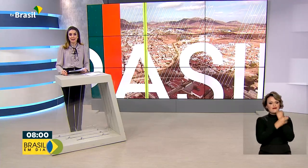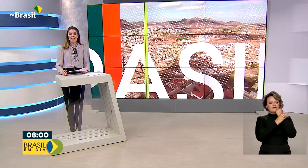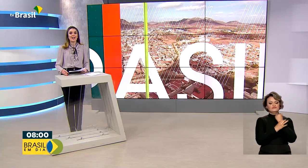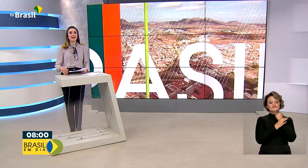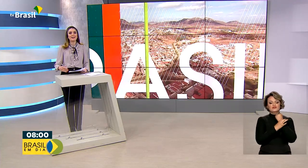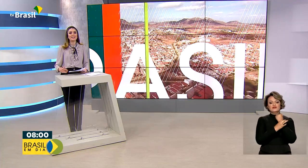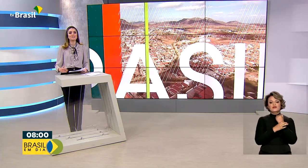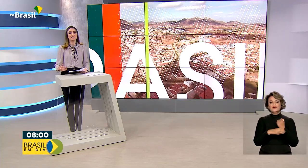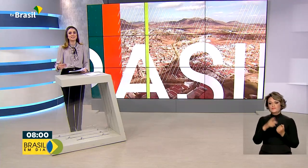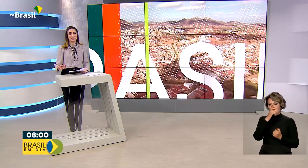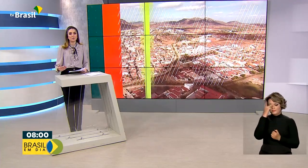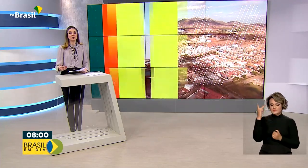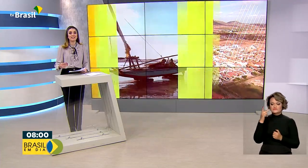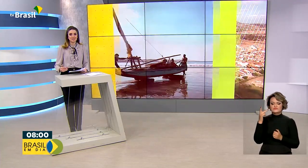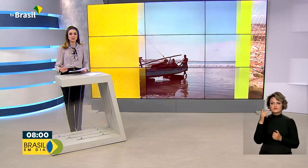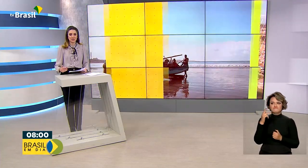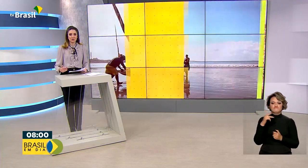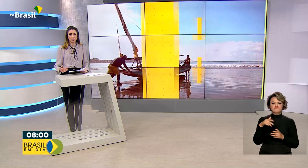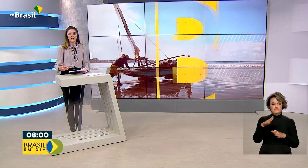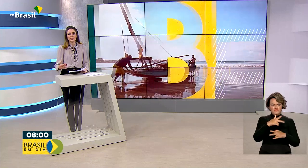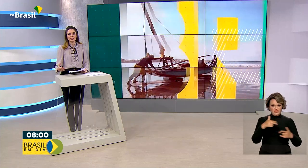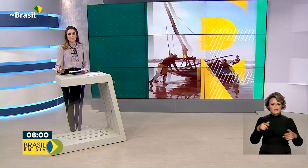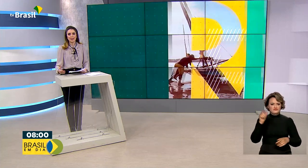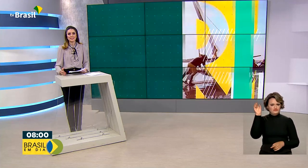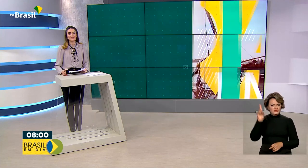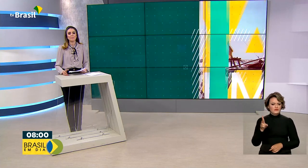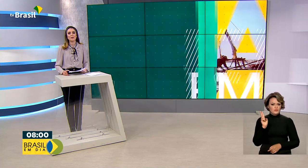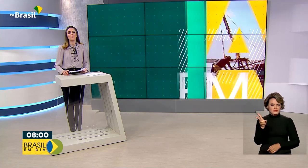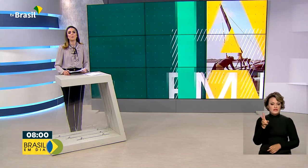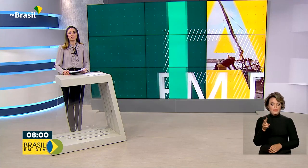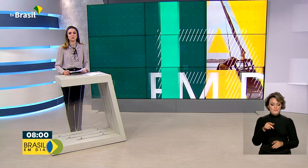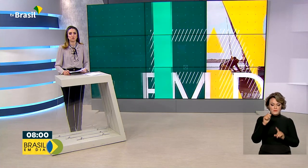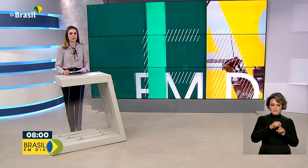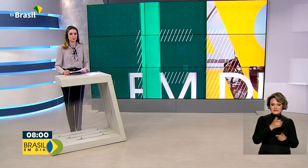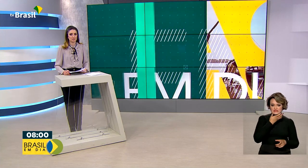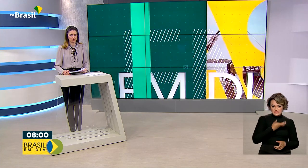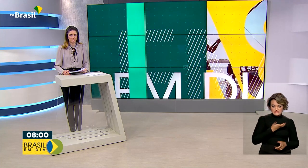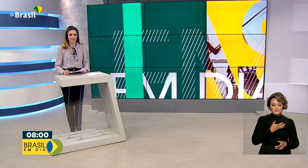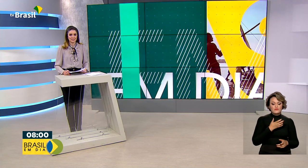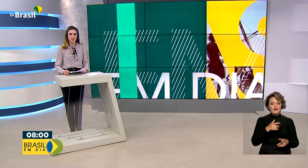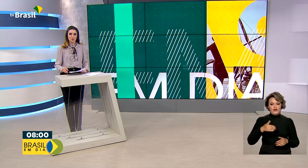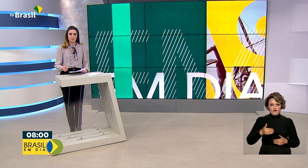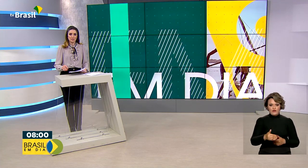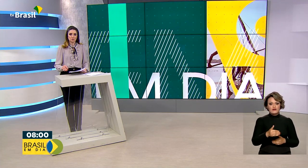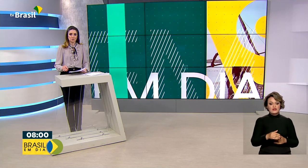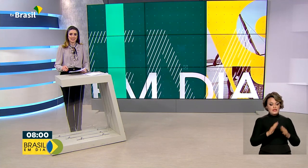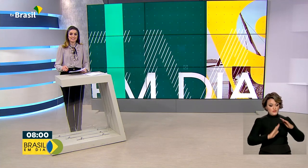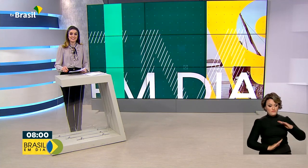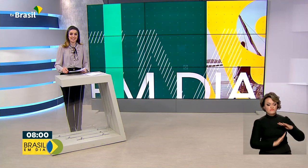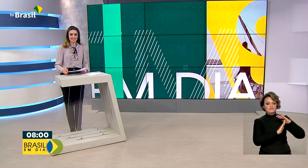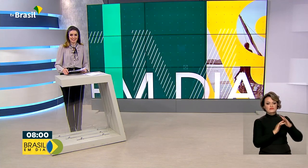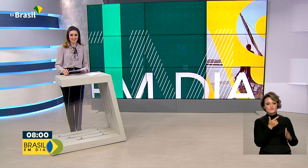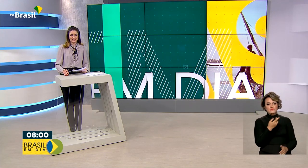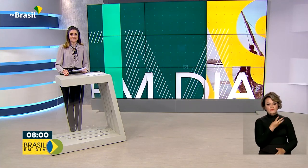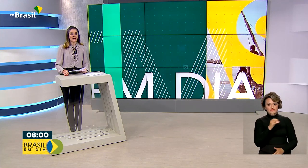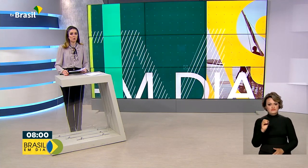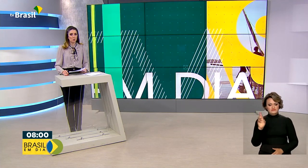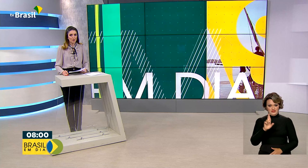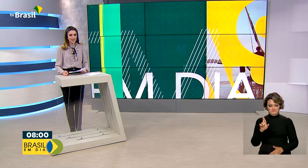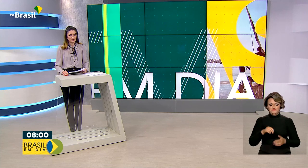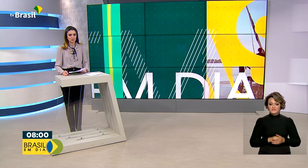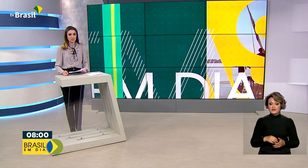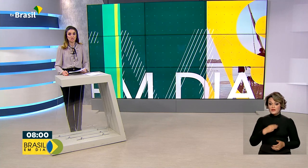benefício para além de dezembro deste ano e estabelece também o piso de 400 reais. O ministro da Cidadania